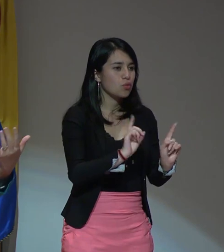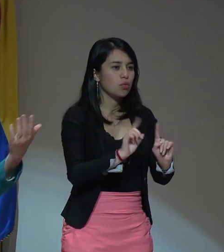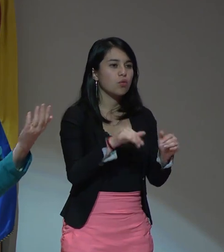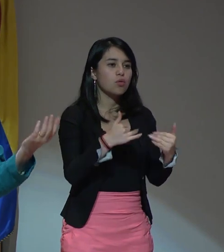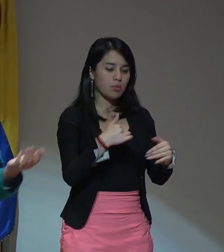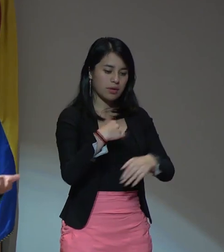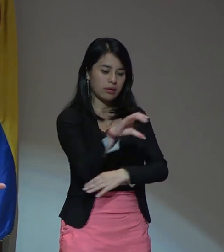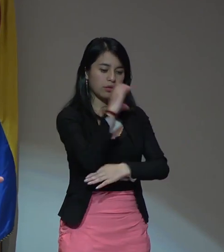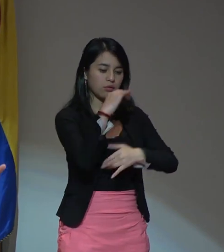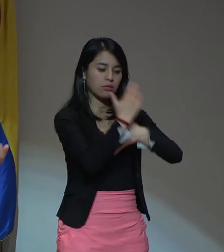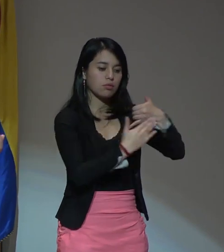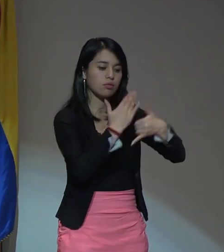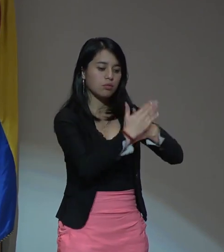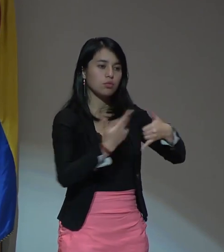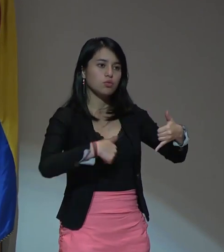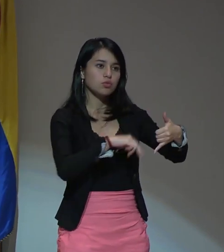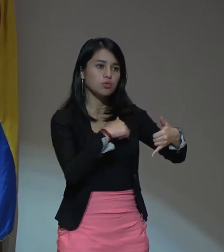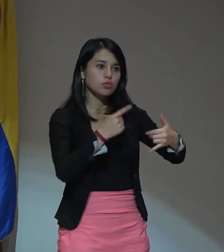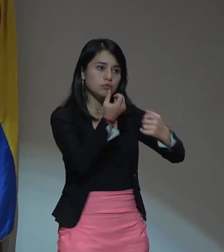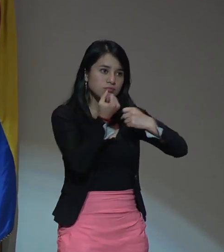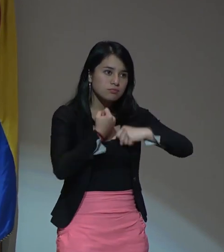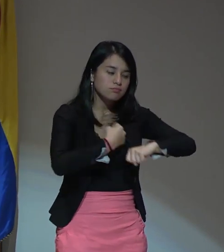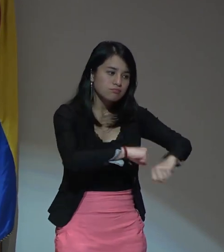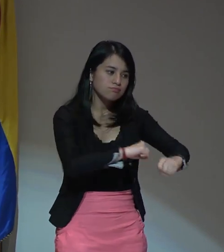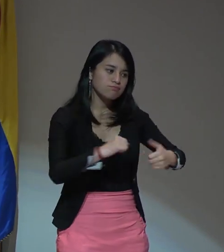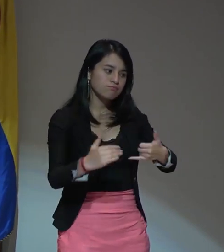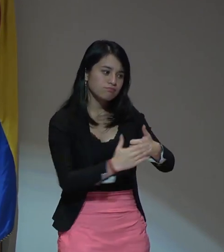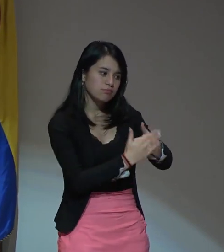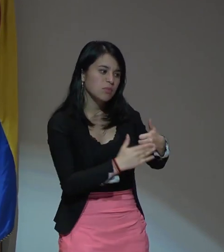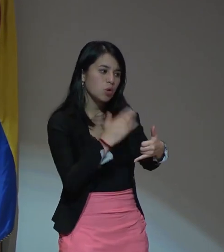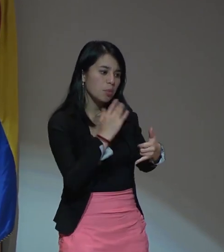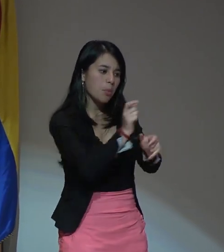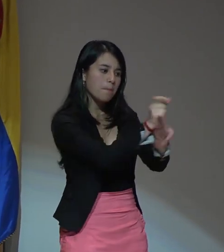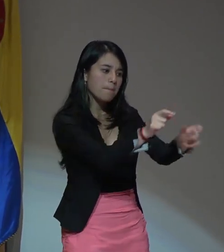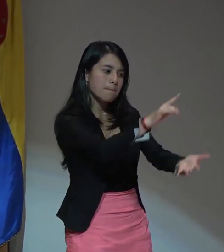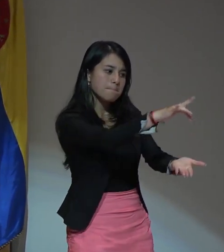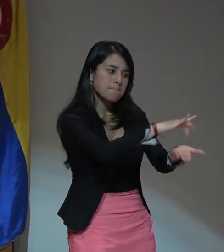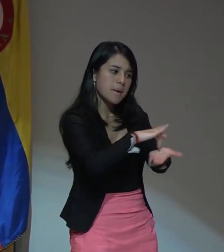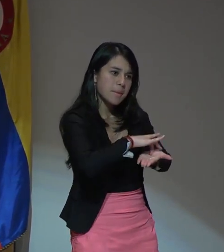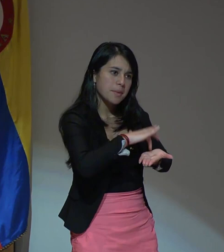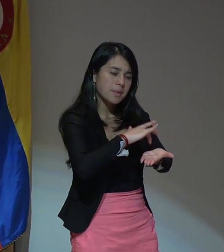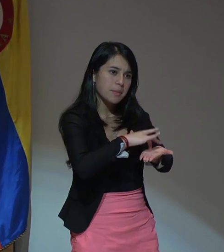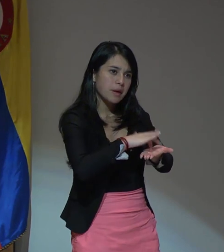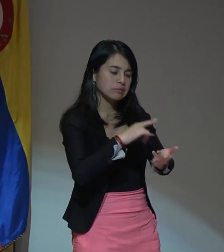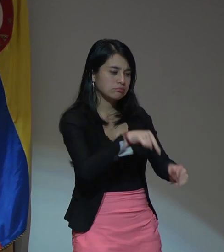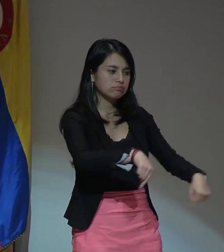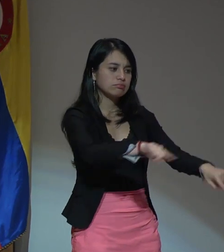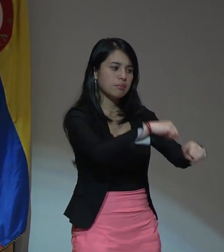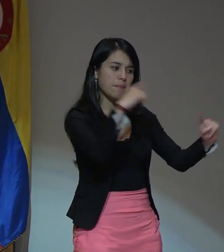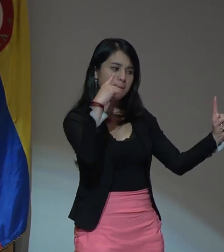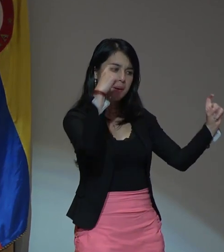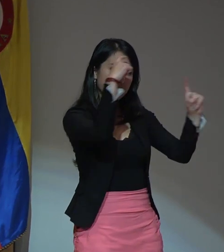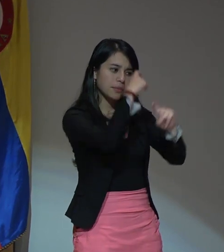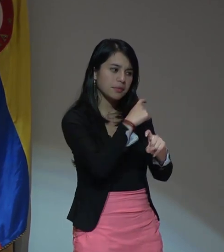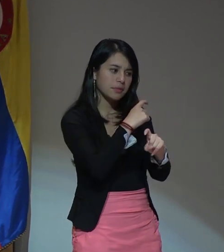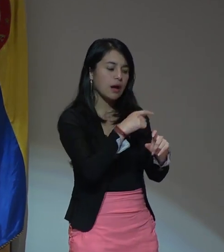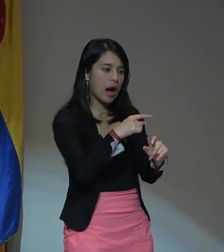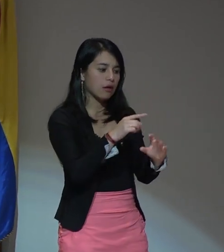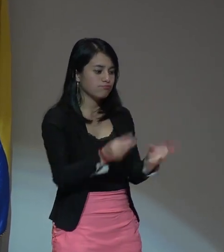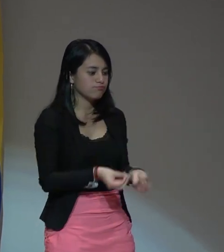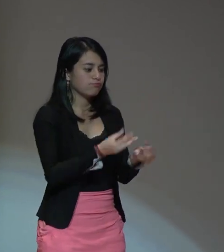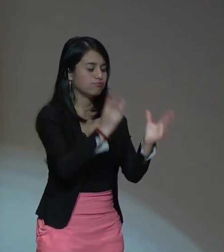Colombia su gran profesor Fals Borda entre participación y reflexión crear el